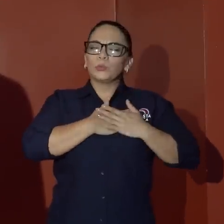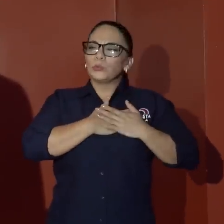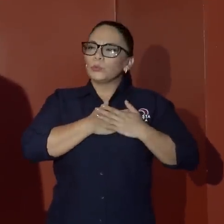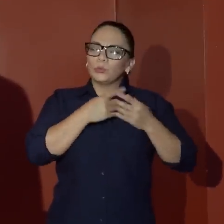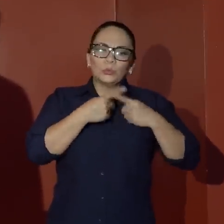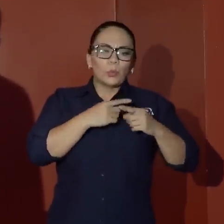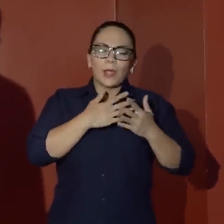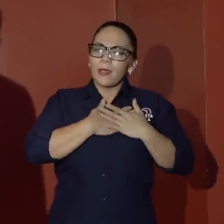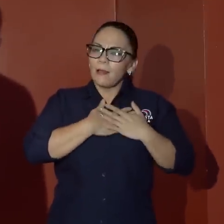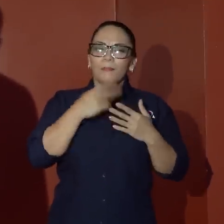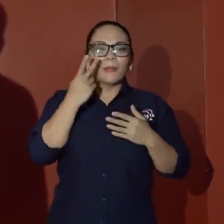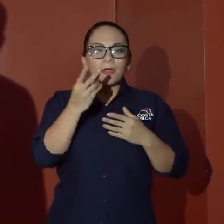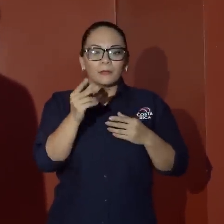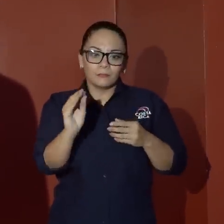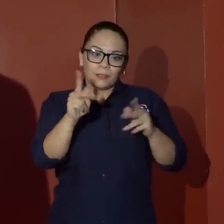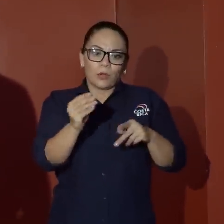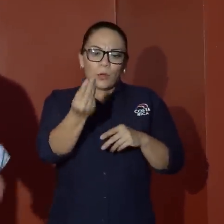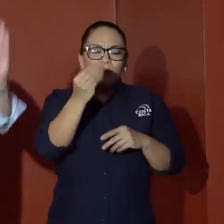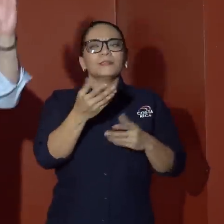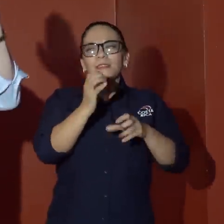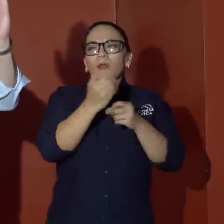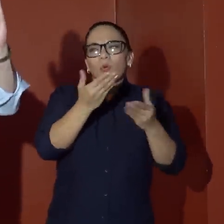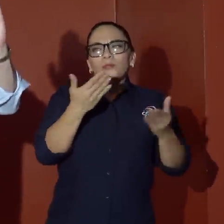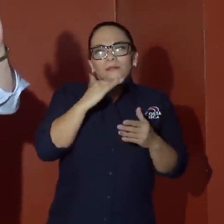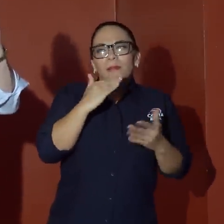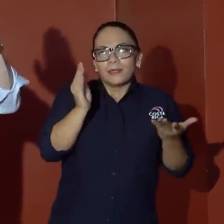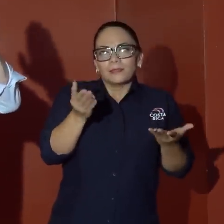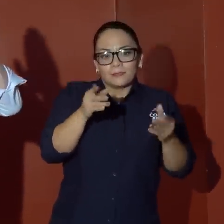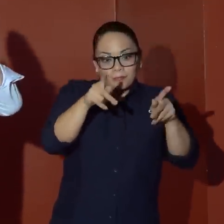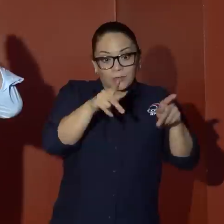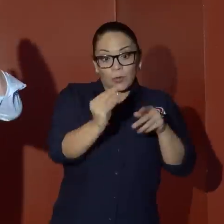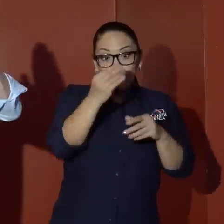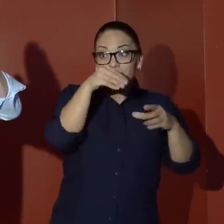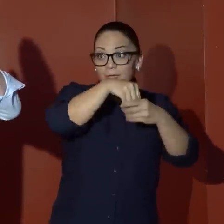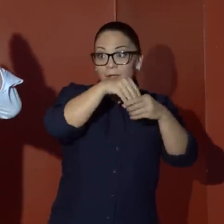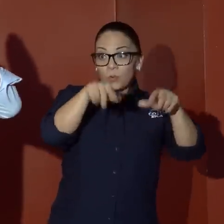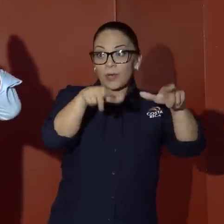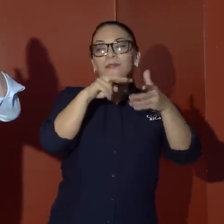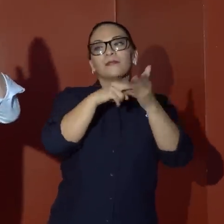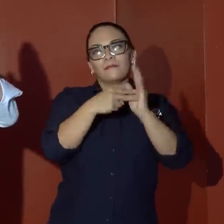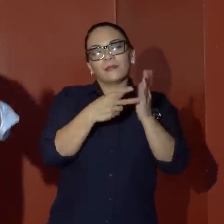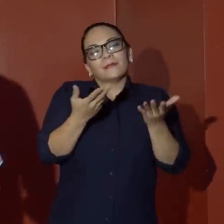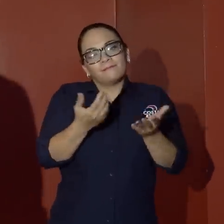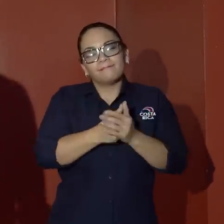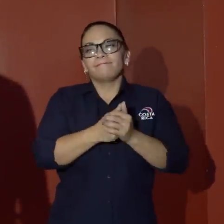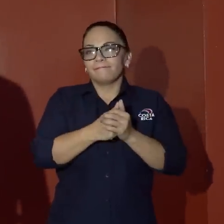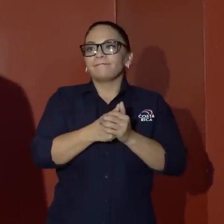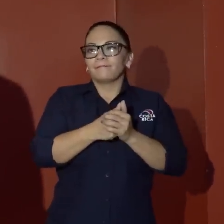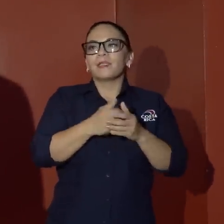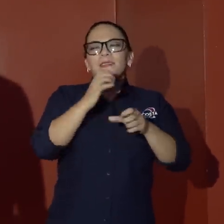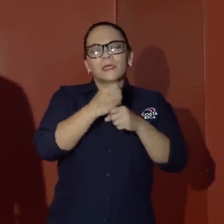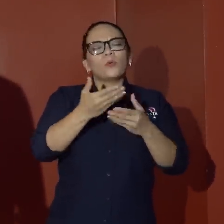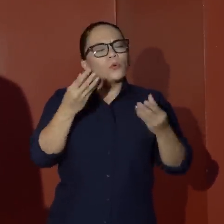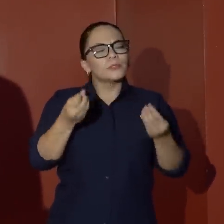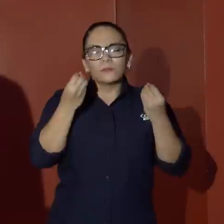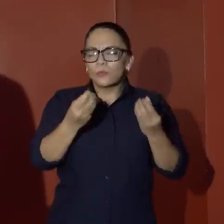Porque uno sabe que cometieron crímenes horribles. Los que están ahí, es porque ya hay cosas